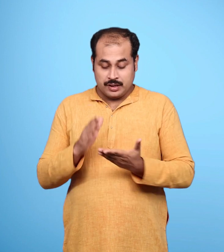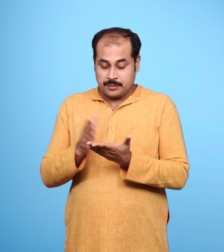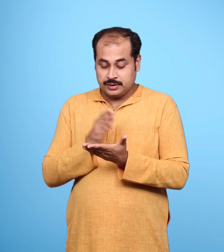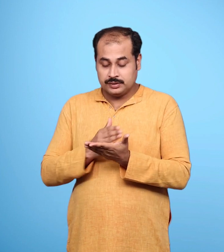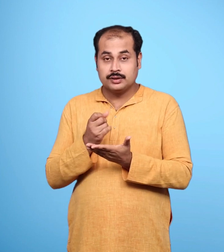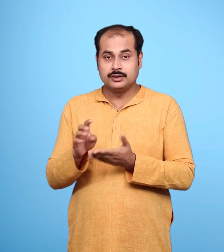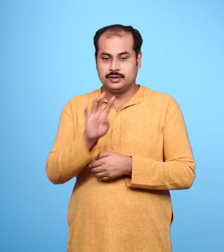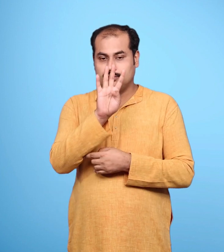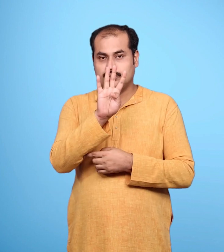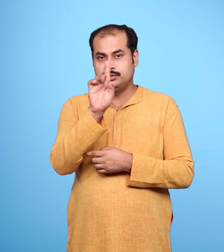प्रिष्ठ एक्तालीज